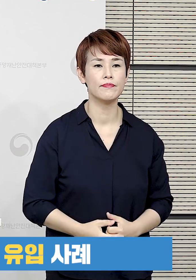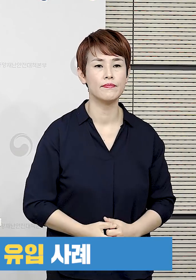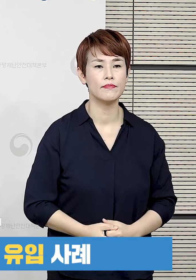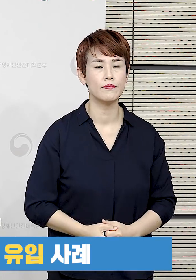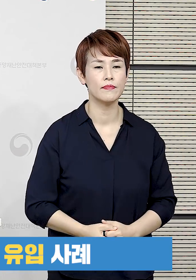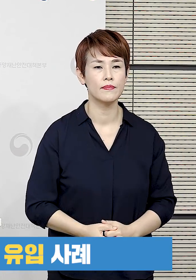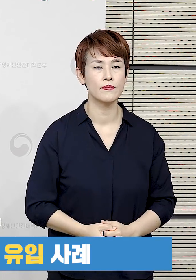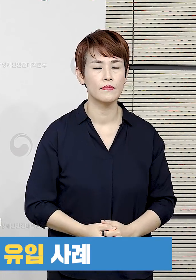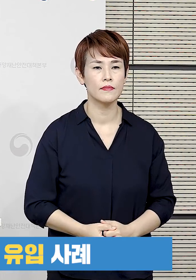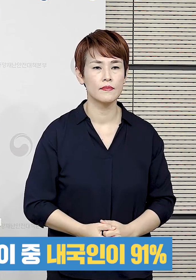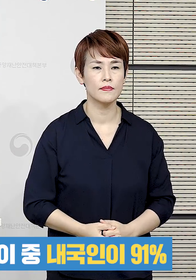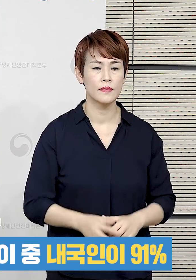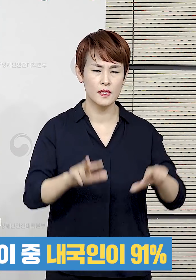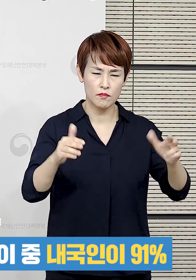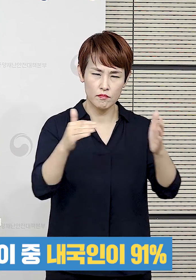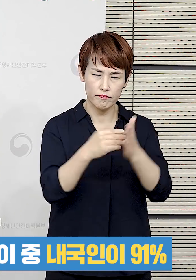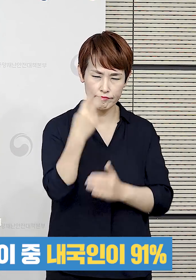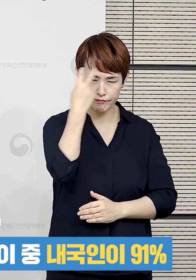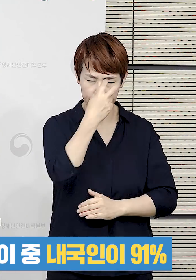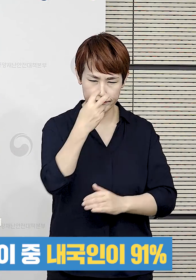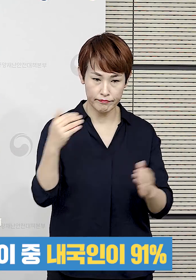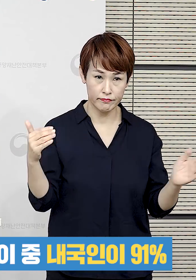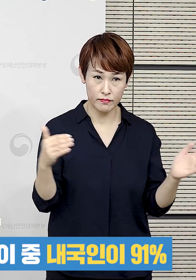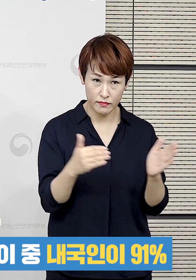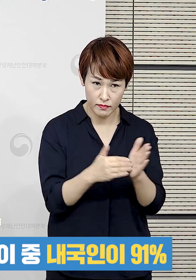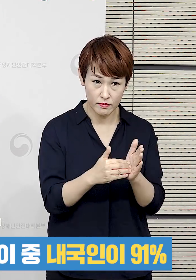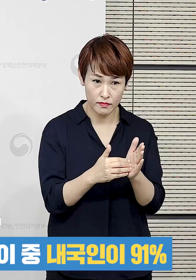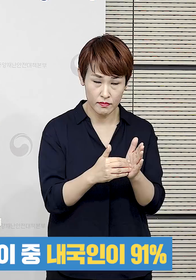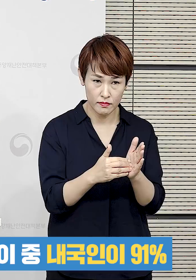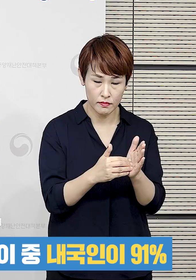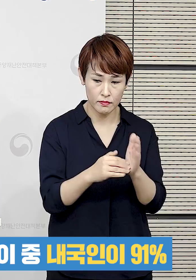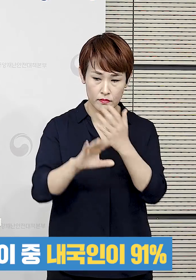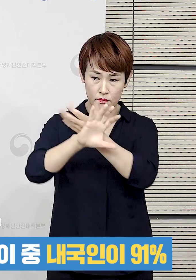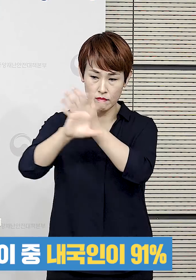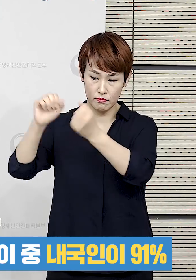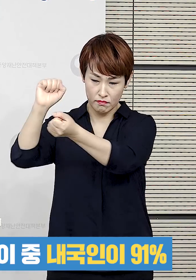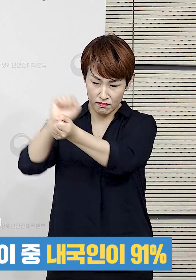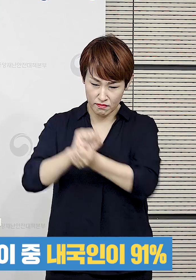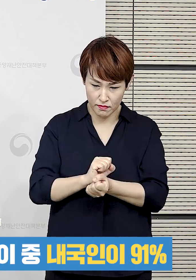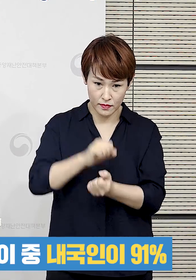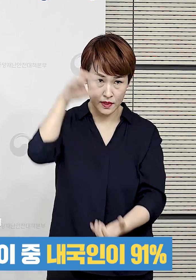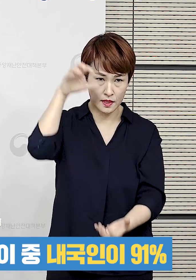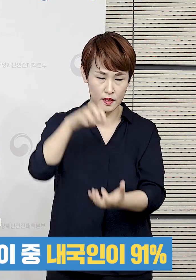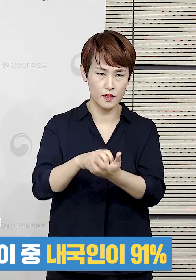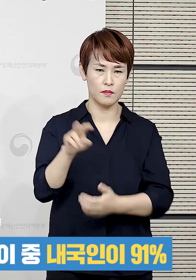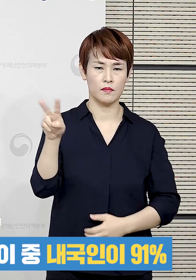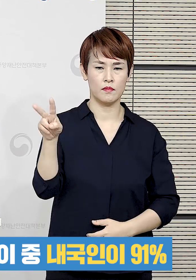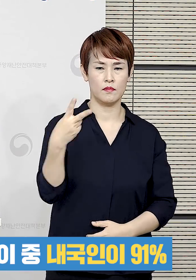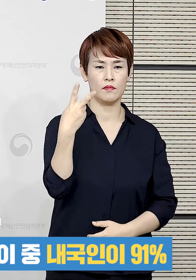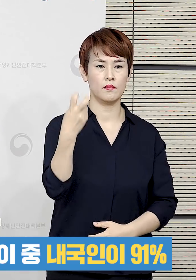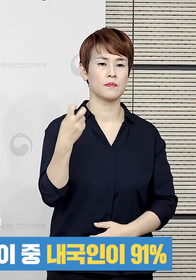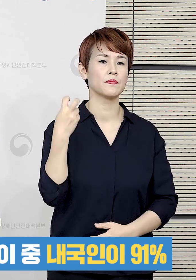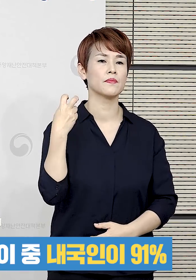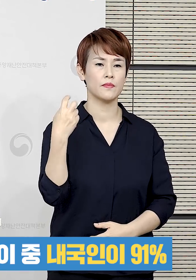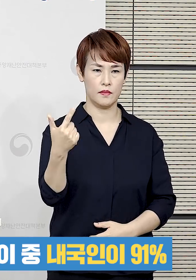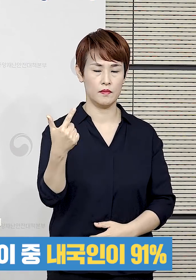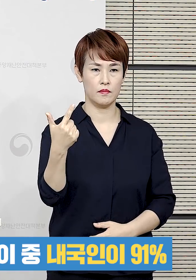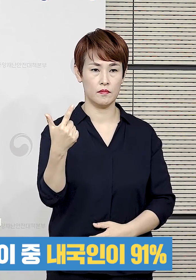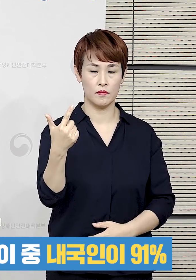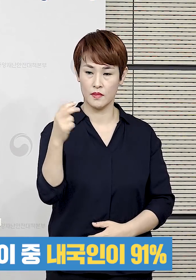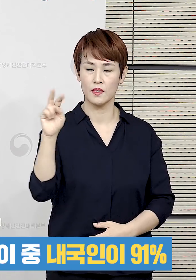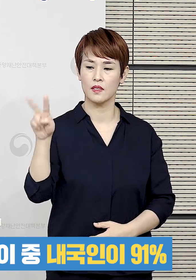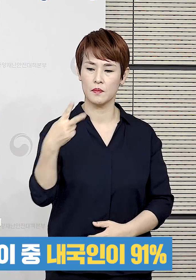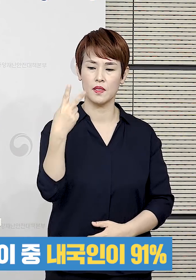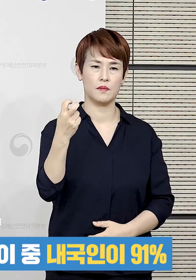외국인입니다. 현재까지 조사가 완료된 해외 유입 관련 사례는 총 227건이며